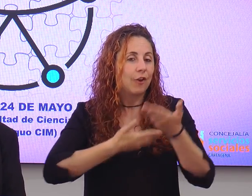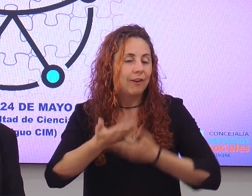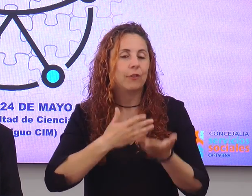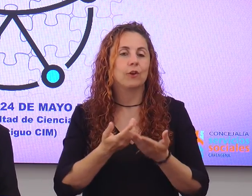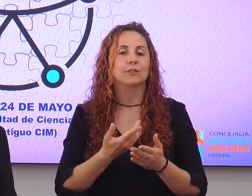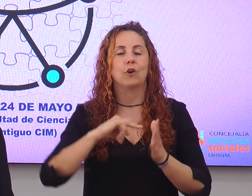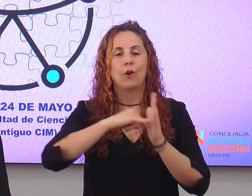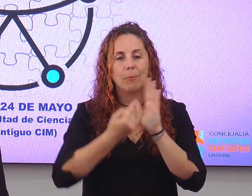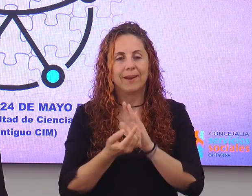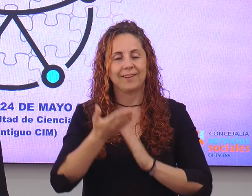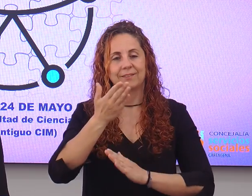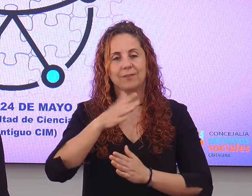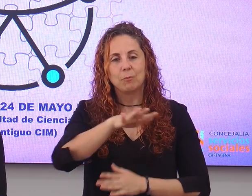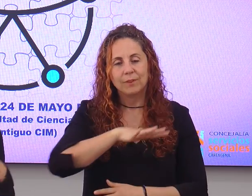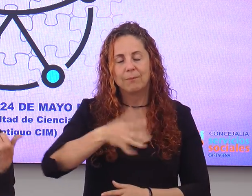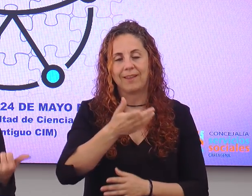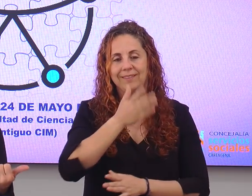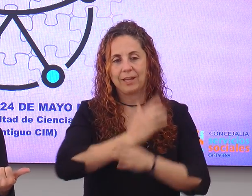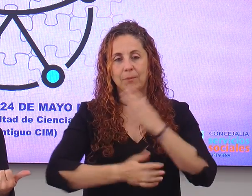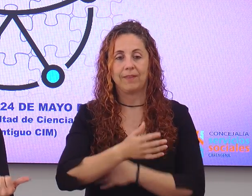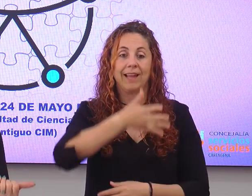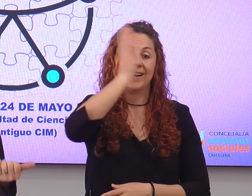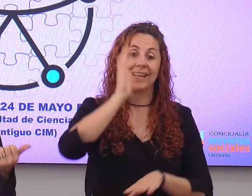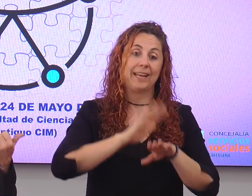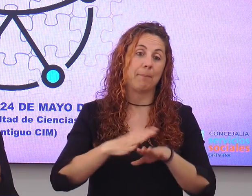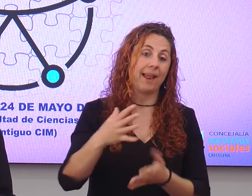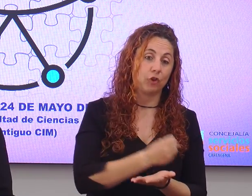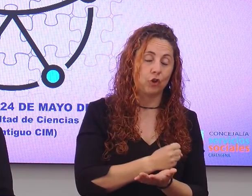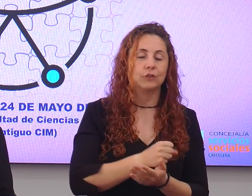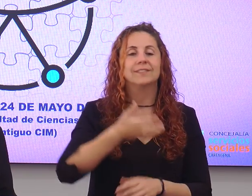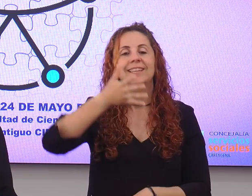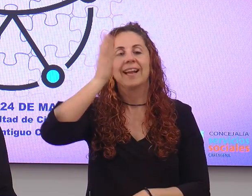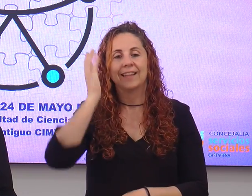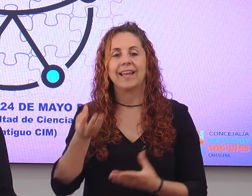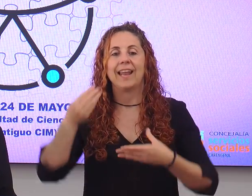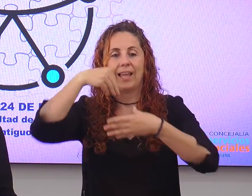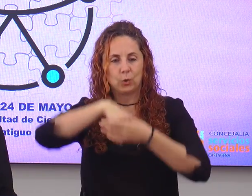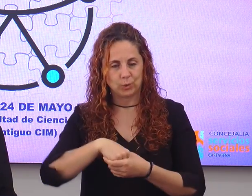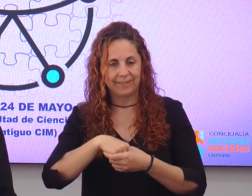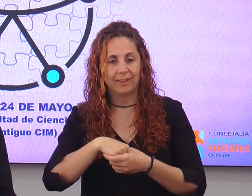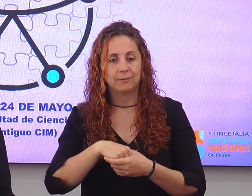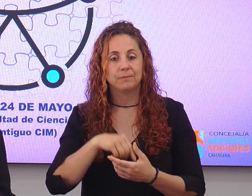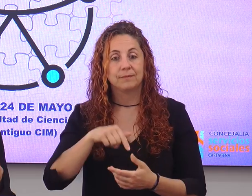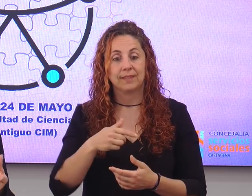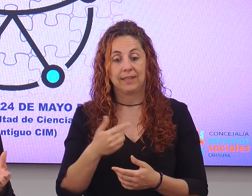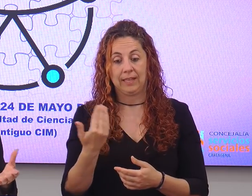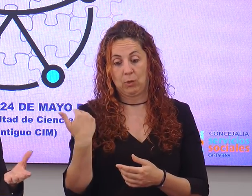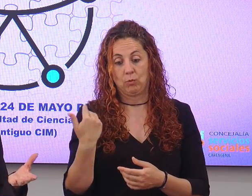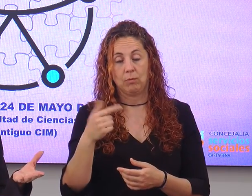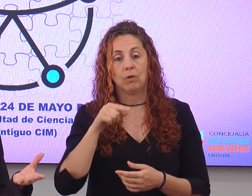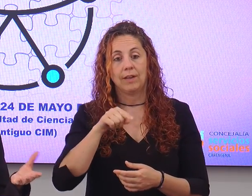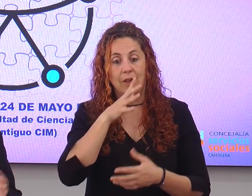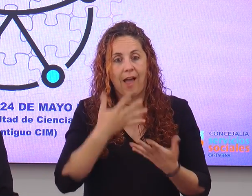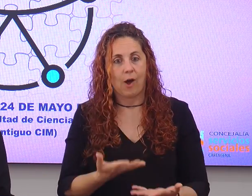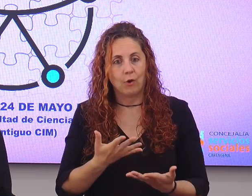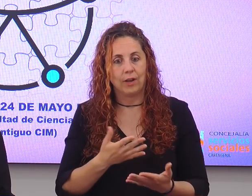los planes municipales de discapacidad Cartagena para todos y Cartagena inclusiva. Este último está en